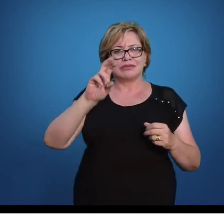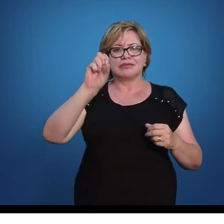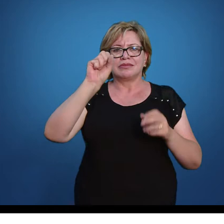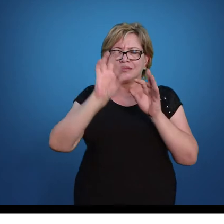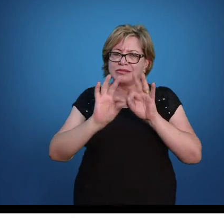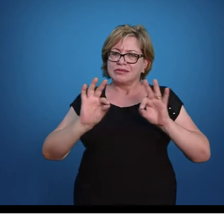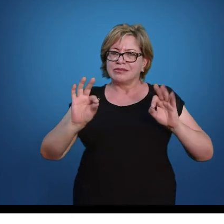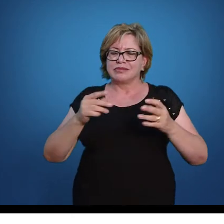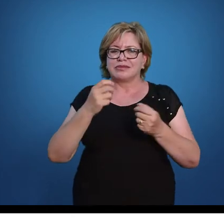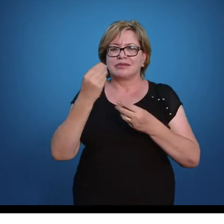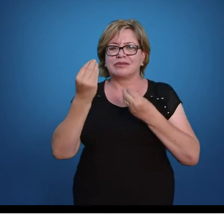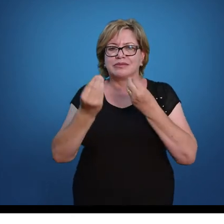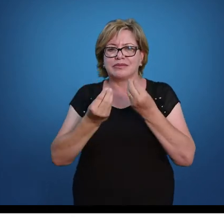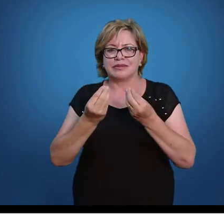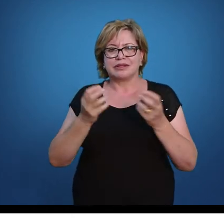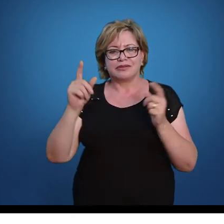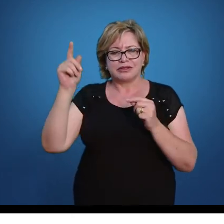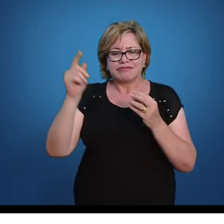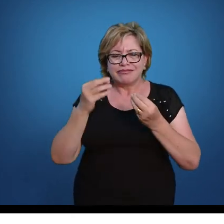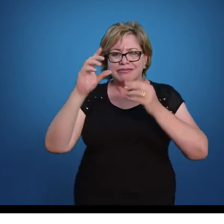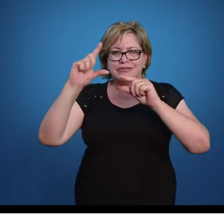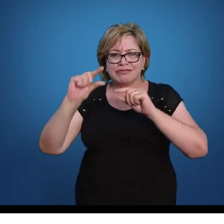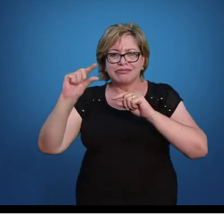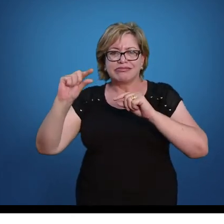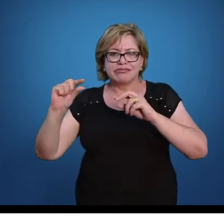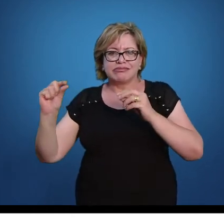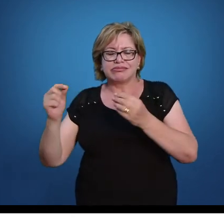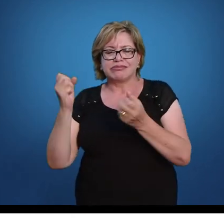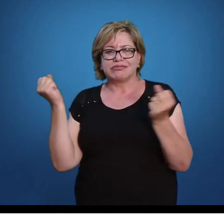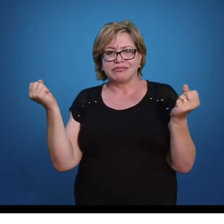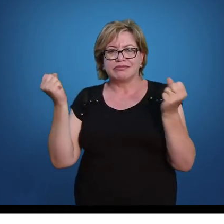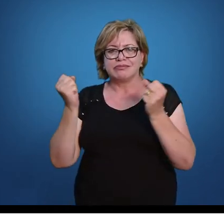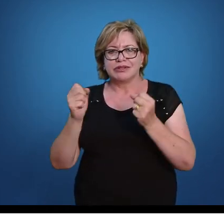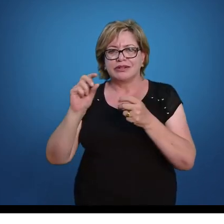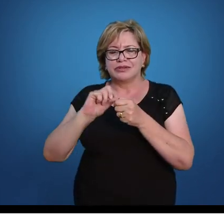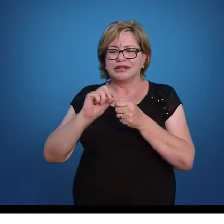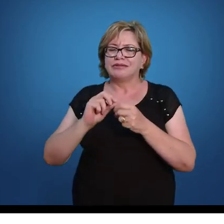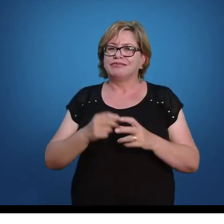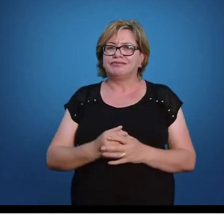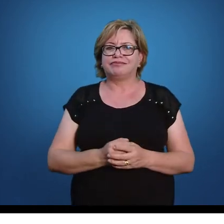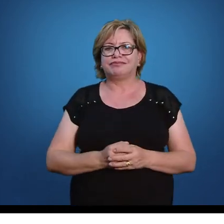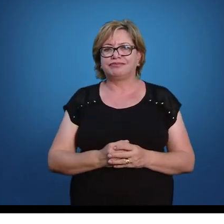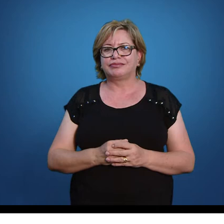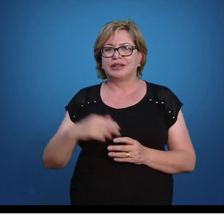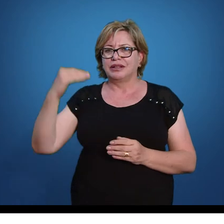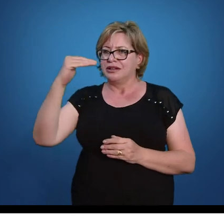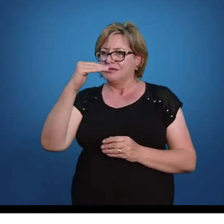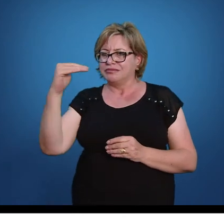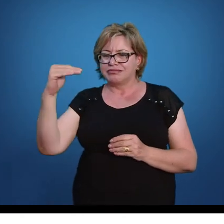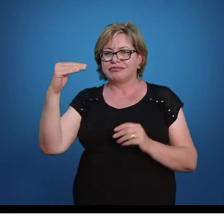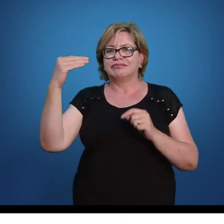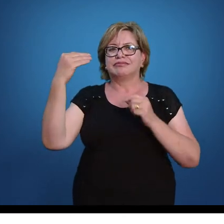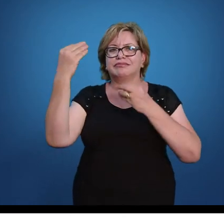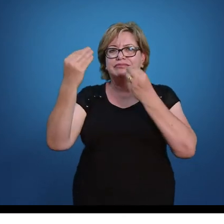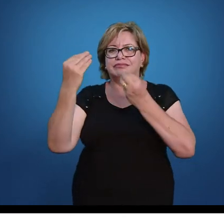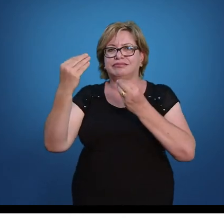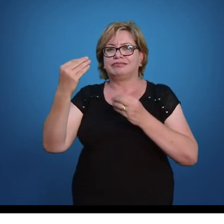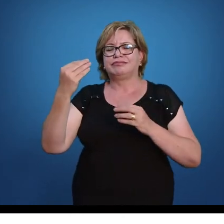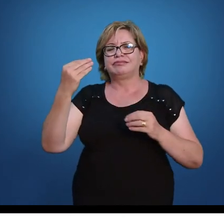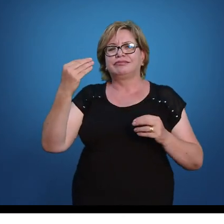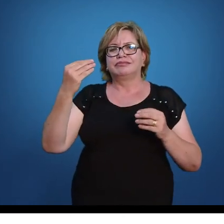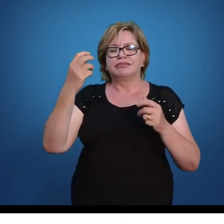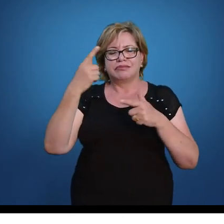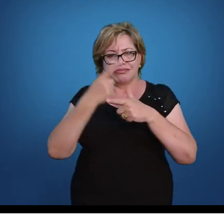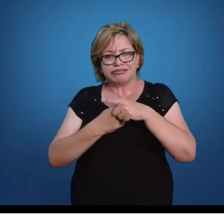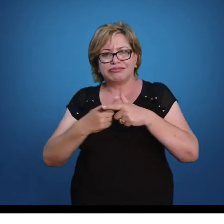até o fim. Enquanto for possível simplificar, vai ser simplificado. Então, aqui, eu tenho números que podem ser divididos ambos